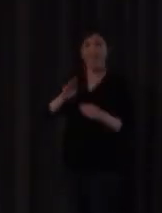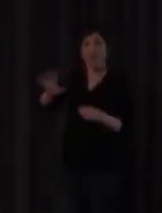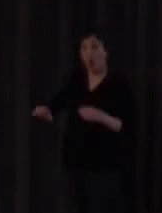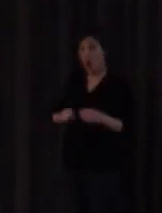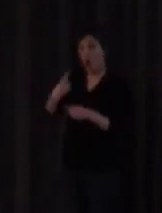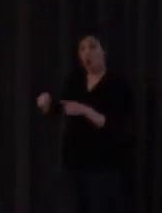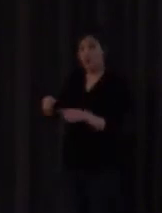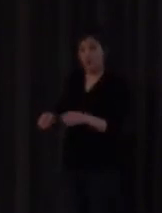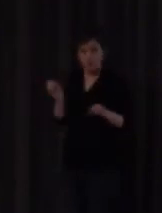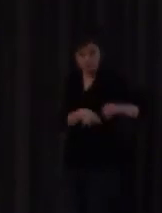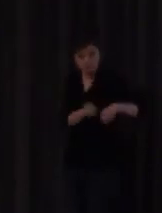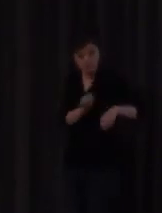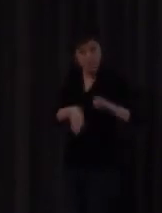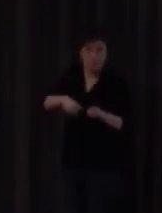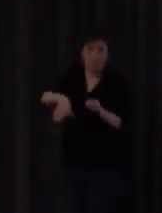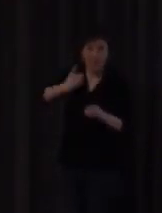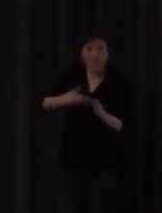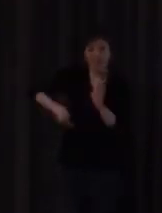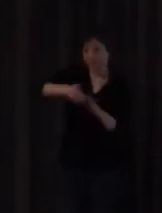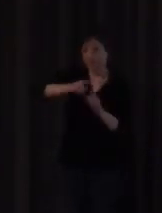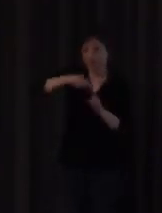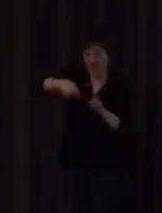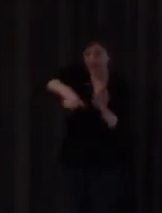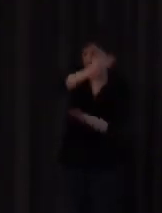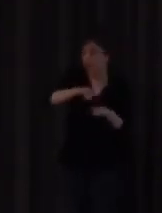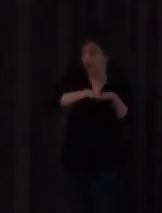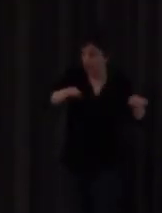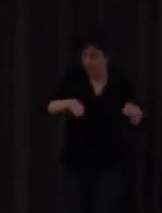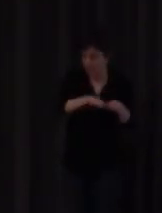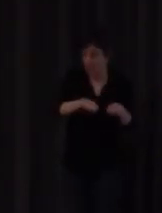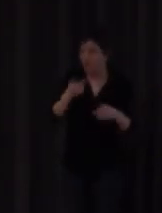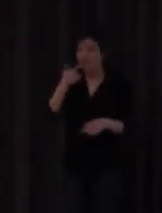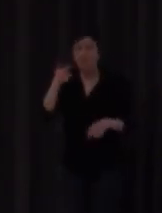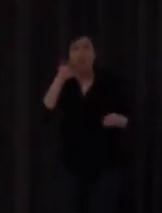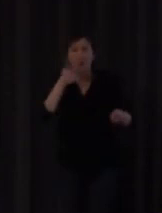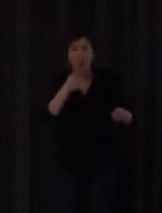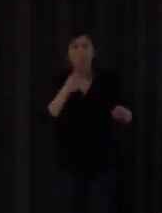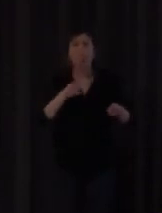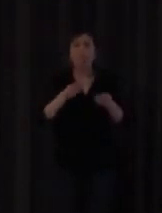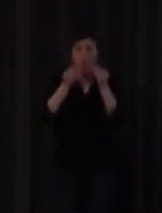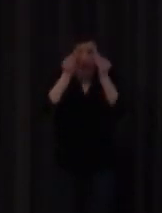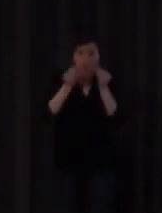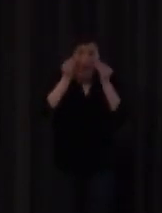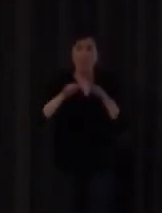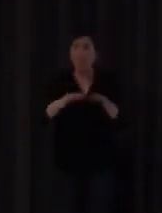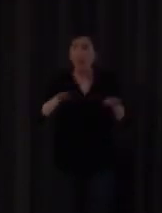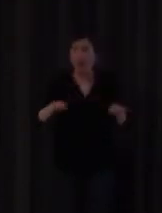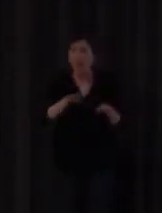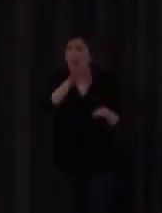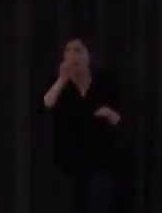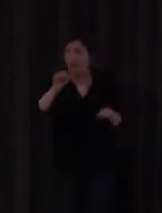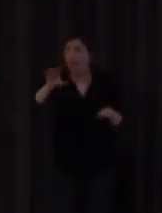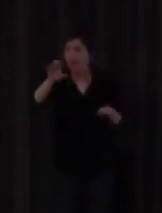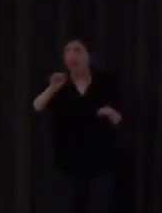vamos a la playa entonces ha oído toalla y playa y a lo mejor no sabe si es